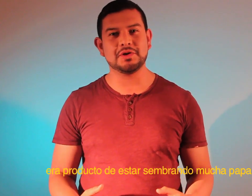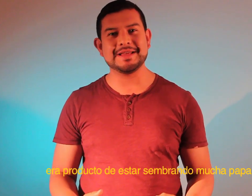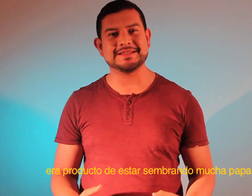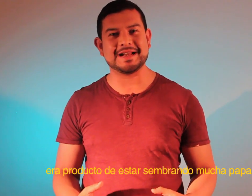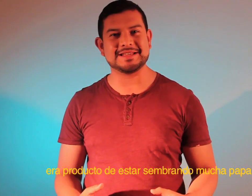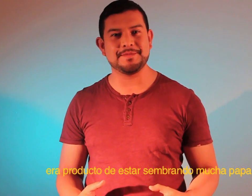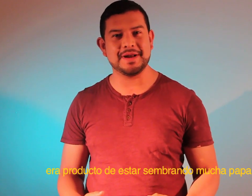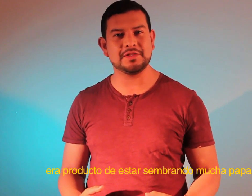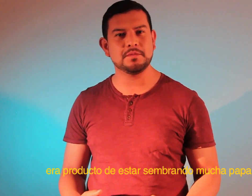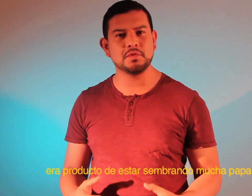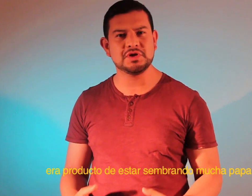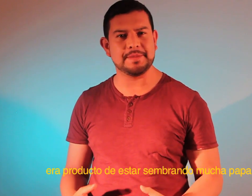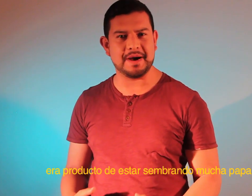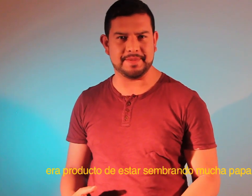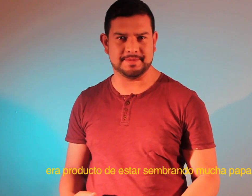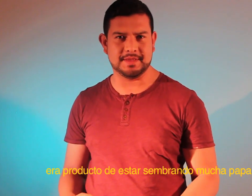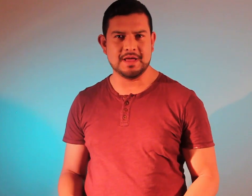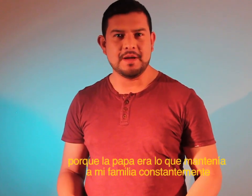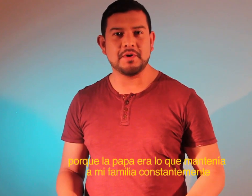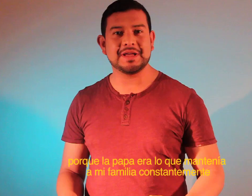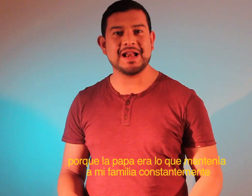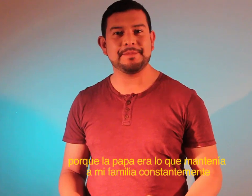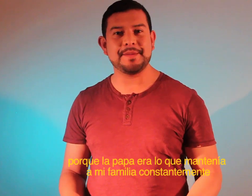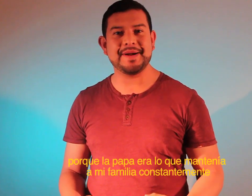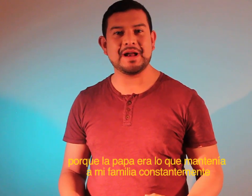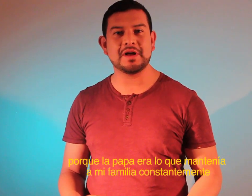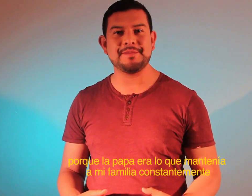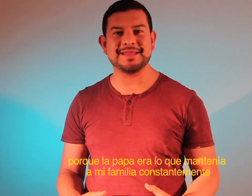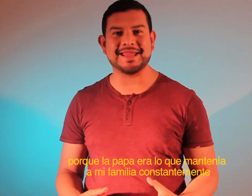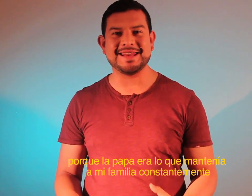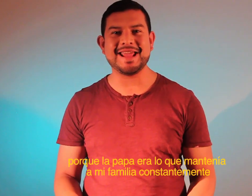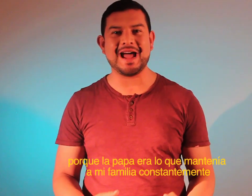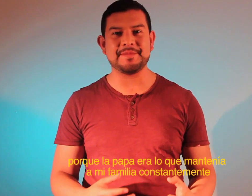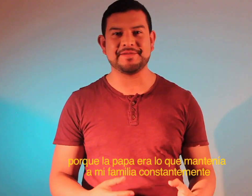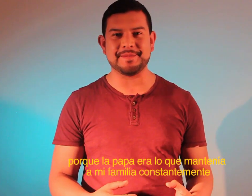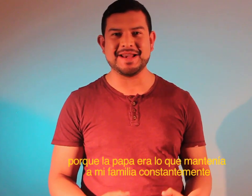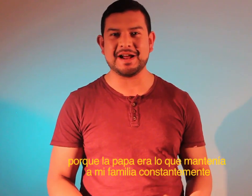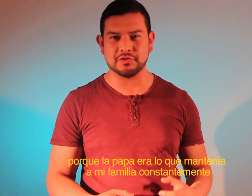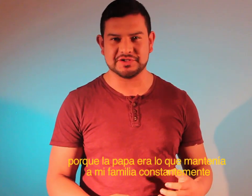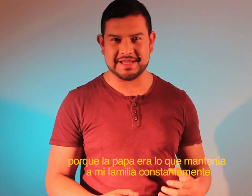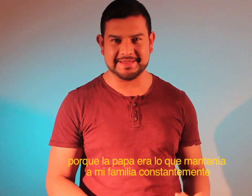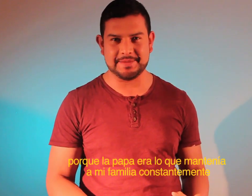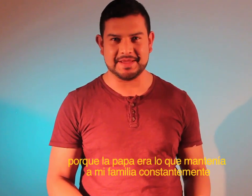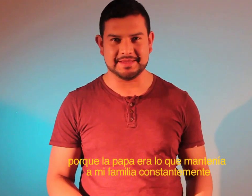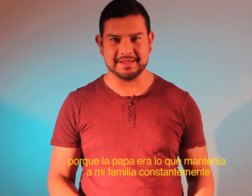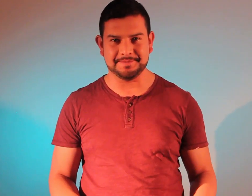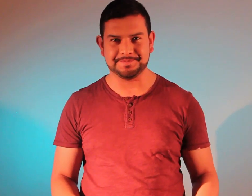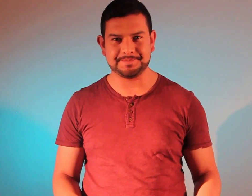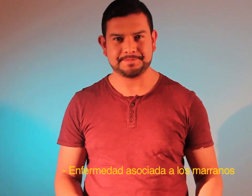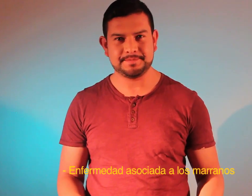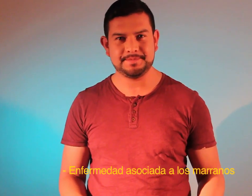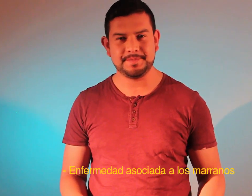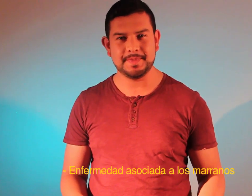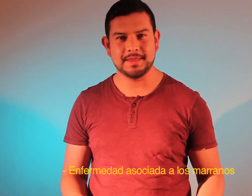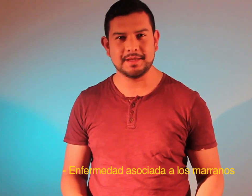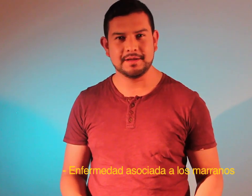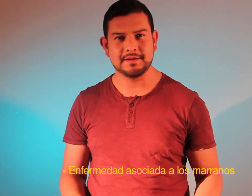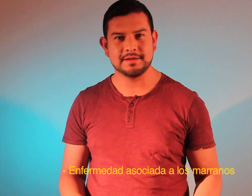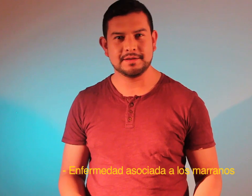de estar sembrando mucha papa. Porque la papa era lo que mantenía a mi familia constantemente. Enfermedad asociada a los marranos.